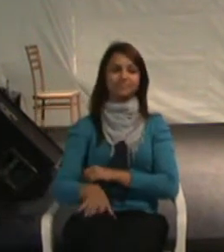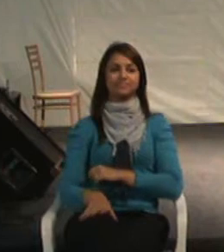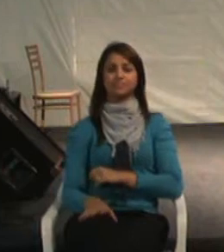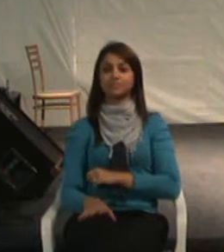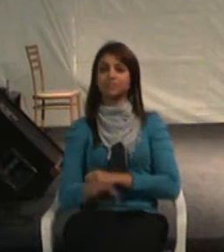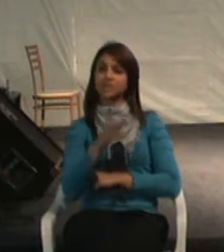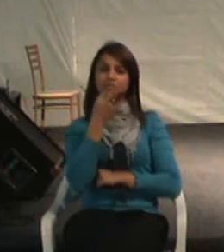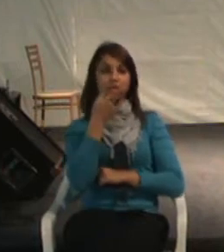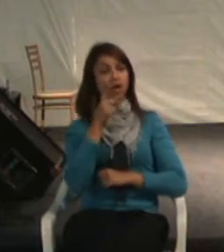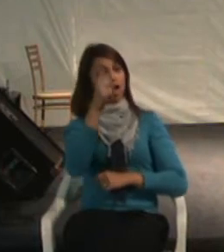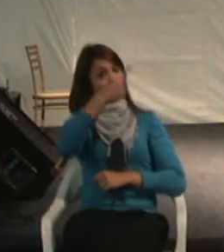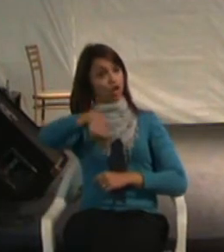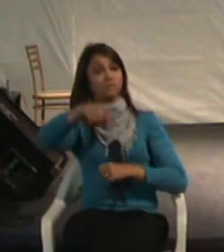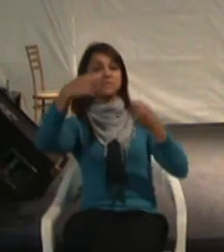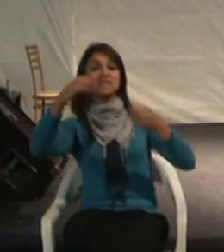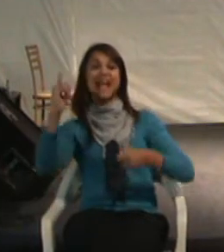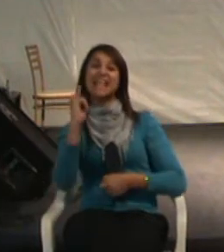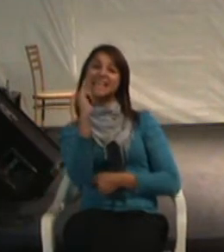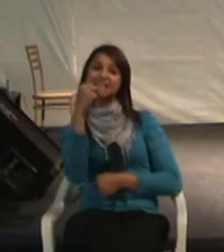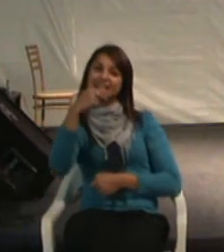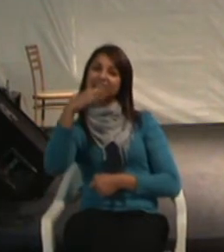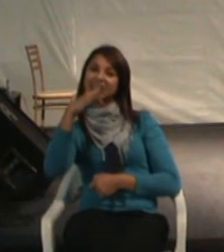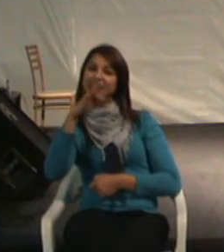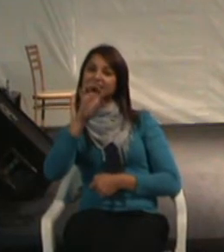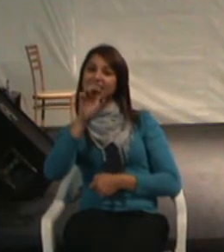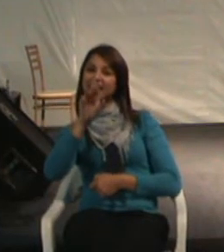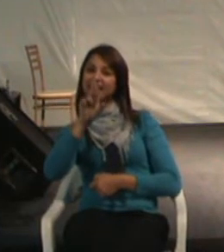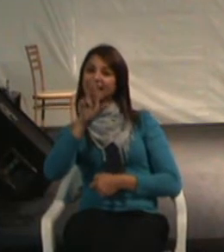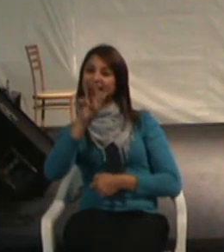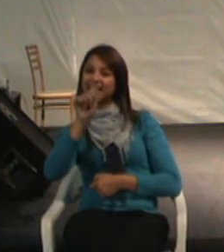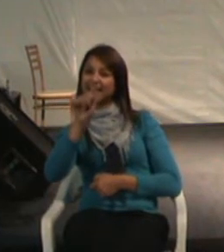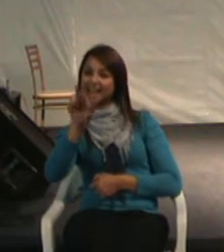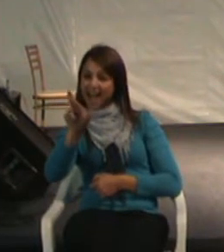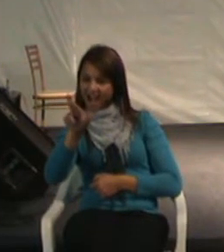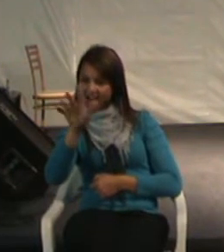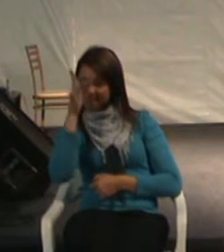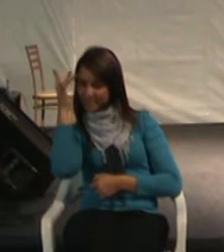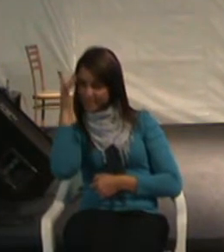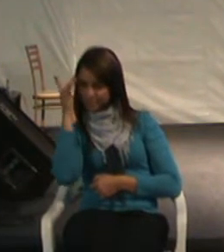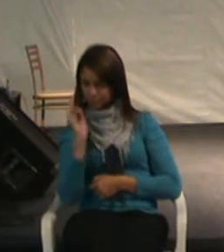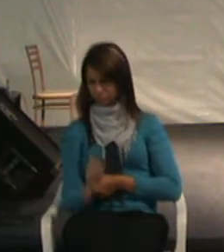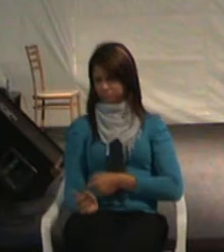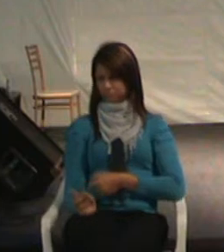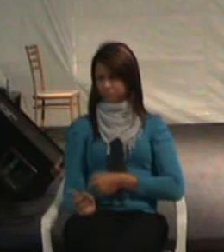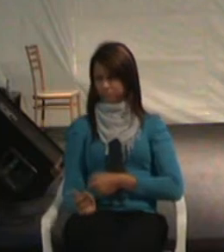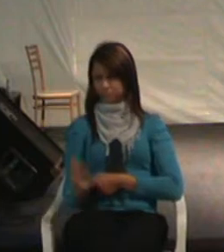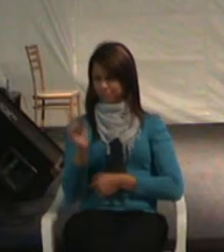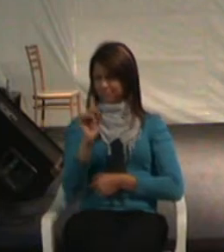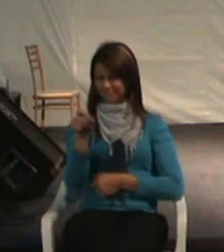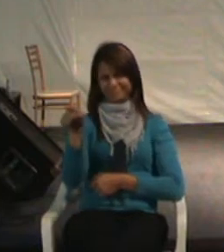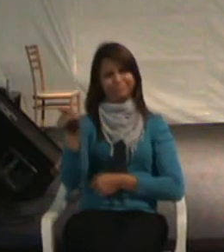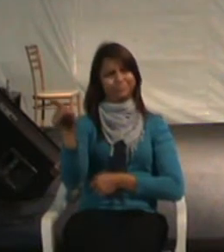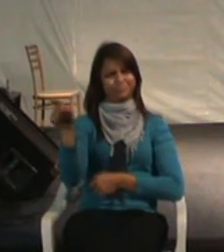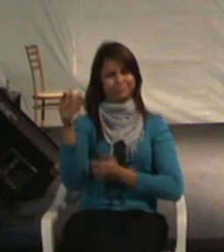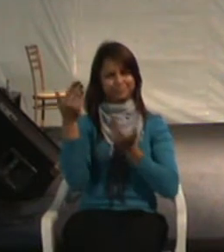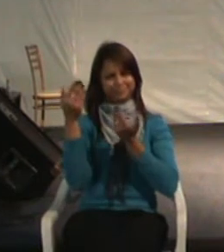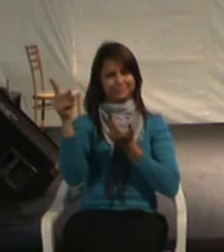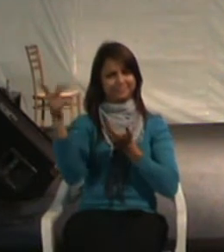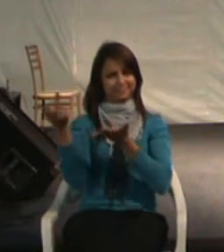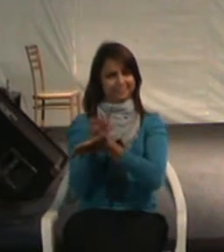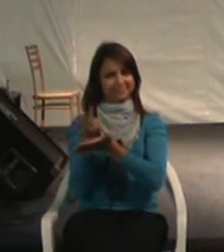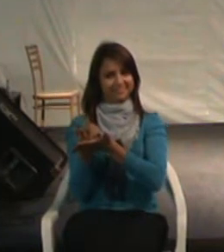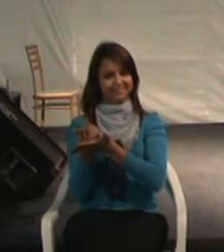temos que integrar a pessoa com deficiência, vocês já desconfiem, porque a pessoa não está informada. O